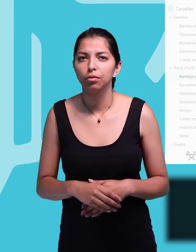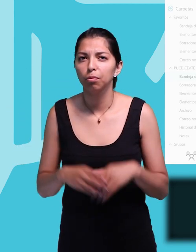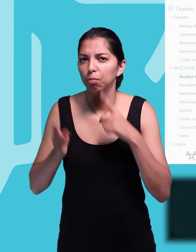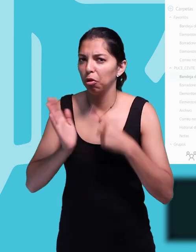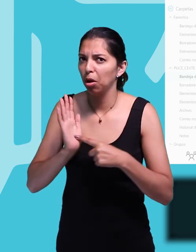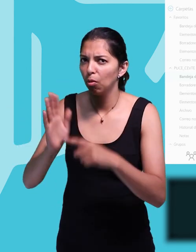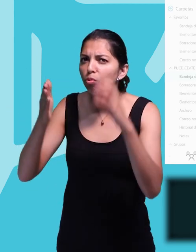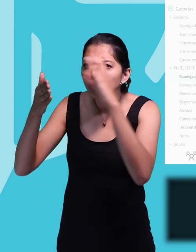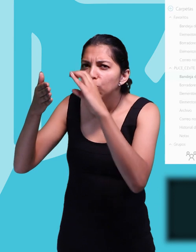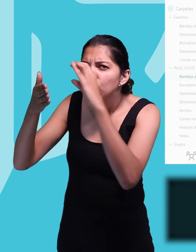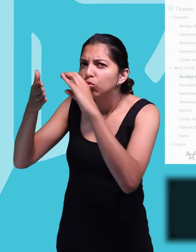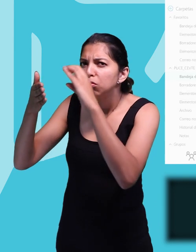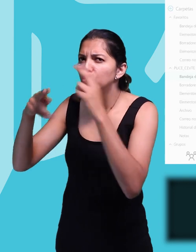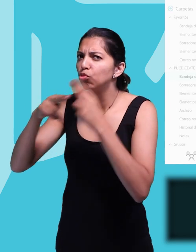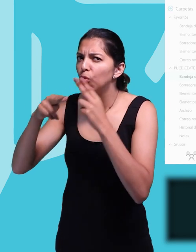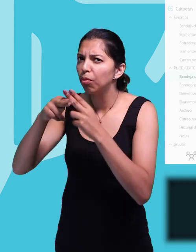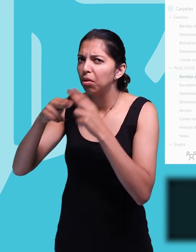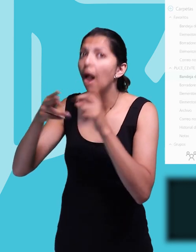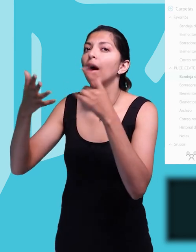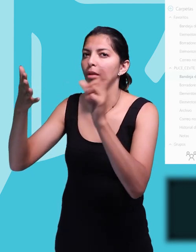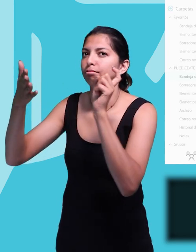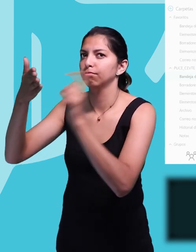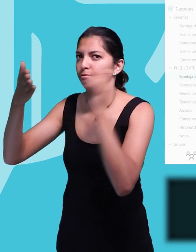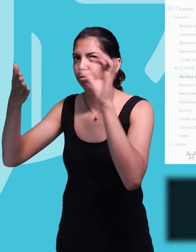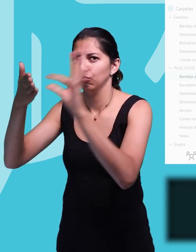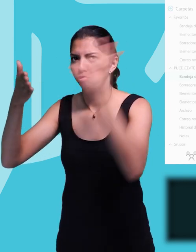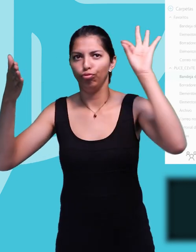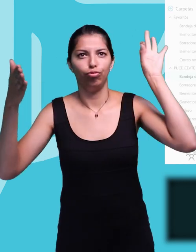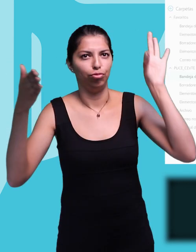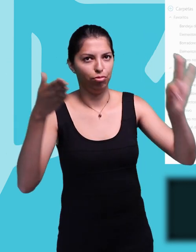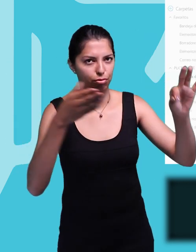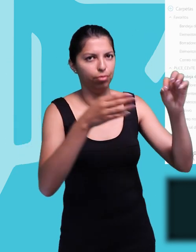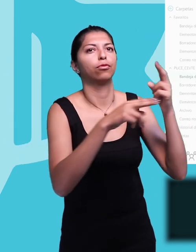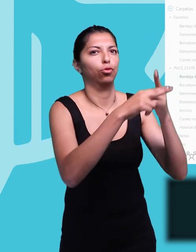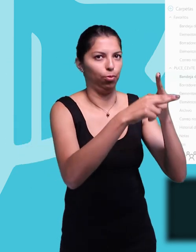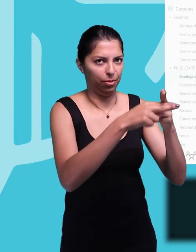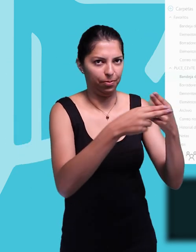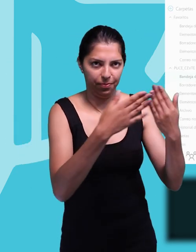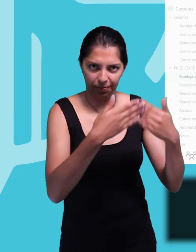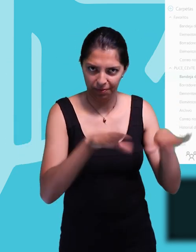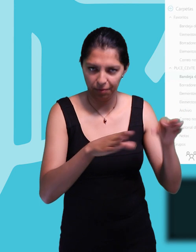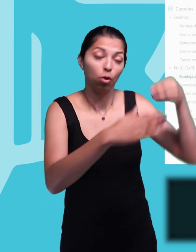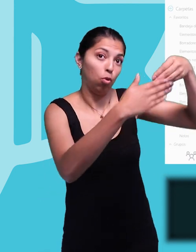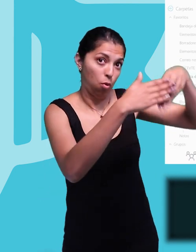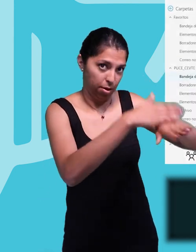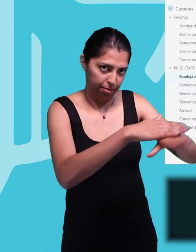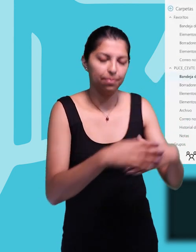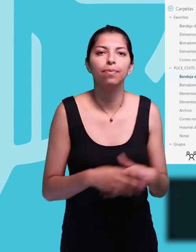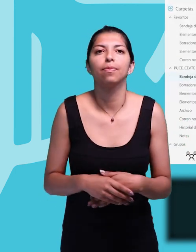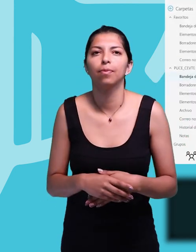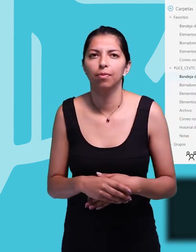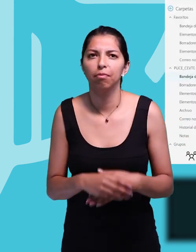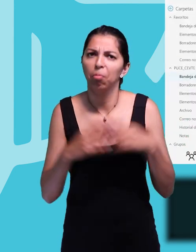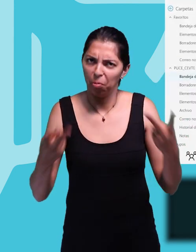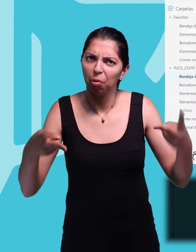y damos clic en este icono de lupa. Damos doble clic en el destinatario, vemos que se agrega el campo Para y presionamos la